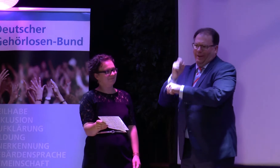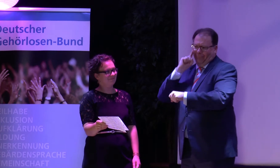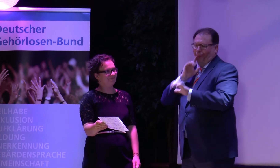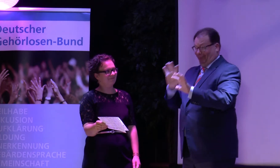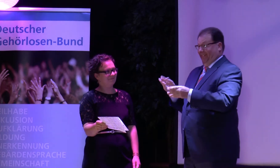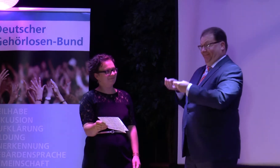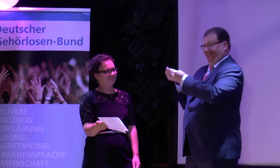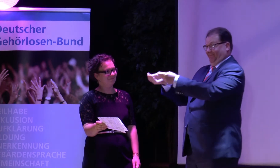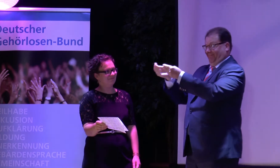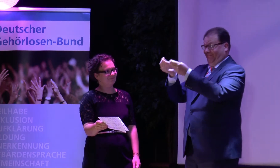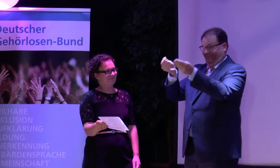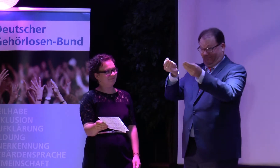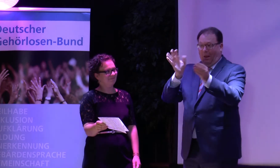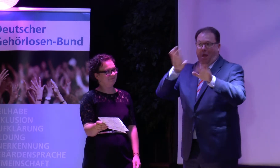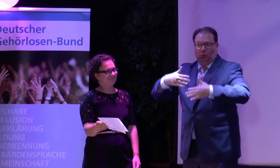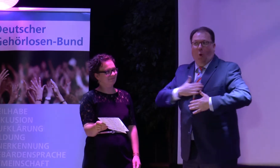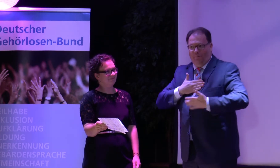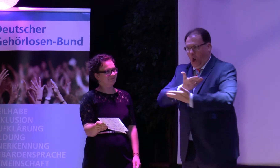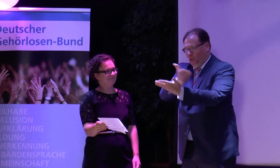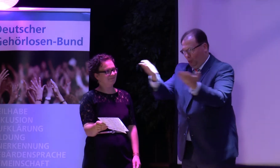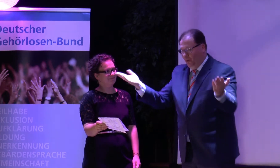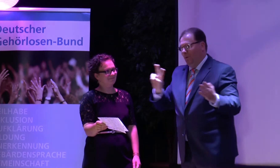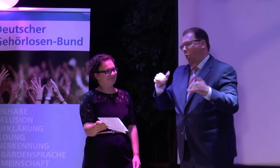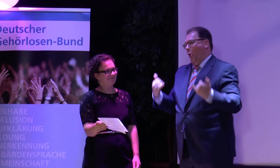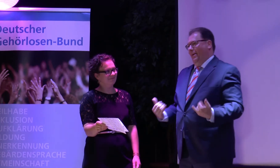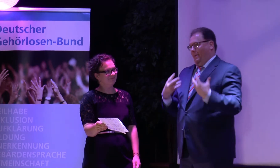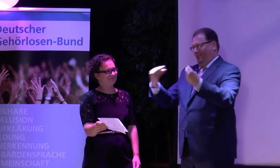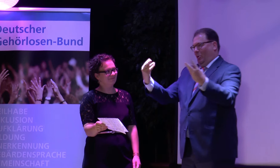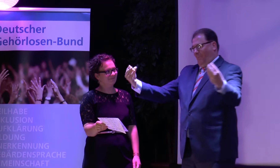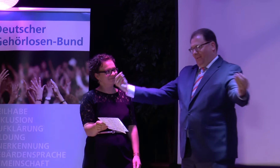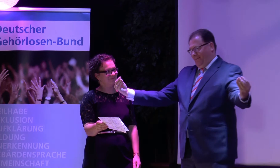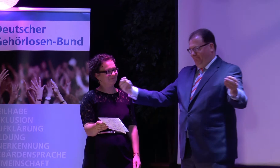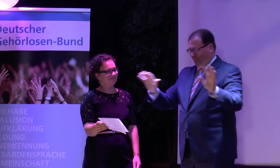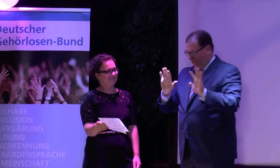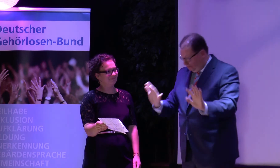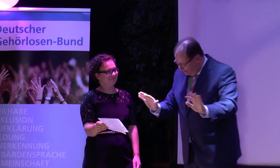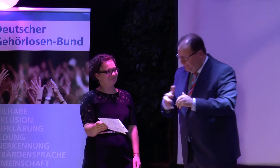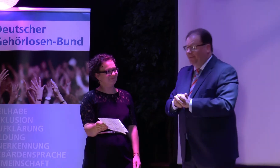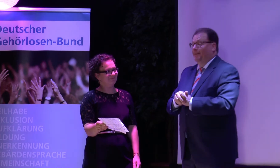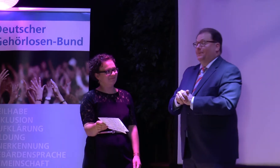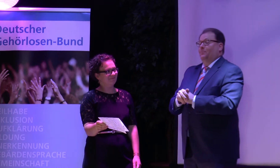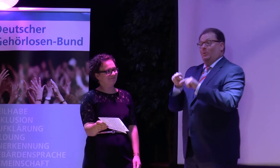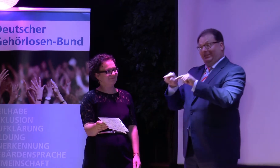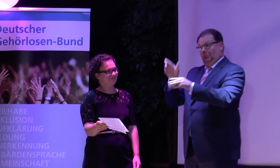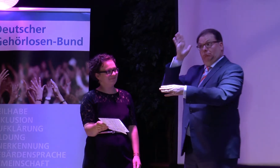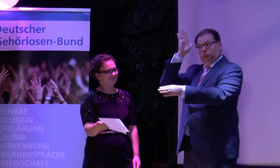Und zwar wird diese Pakete vergeben für die überregionale Arbeit. Das verrate ich jetzt noch nicht, wer sie bekommen wird. Das werden wir dann sehen.